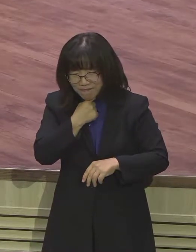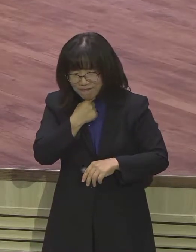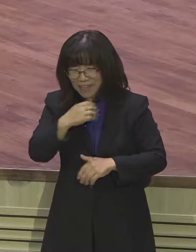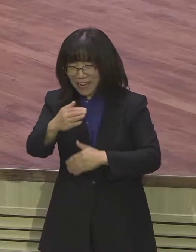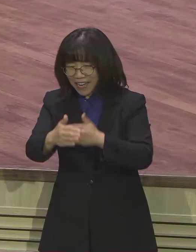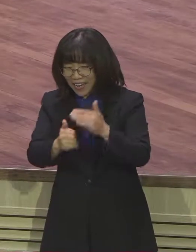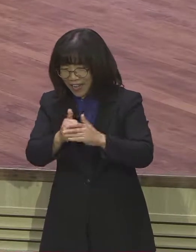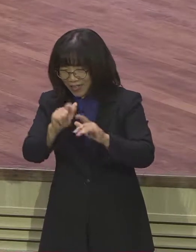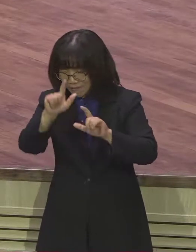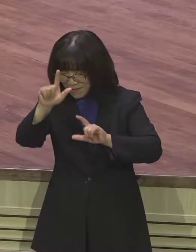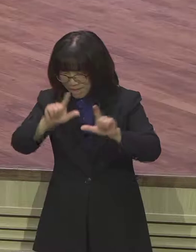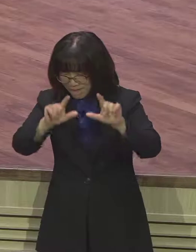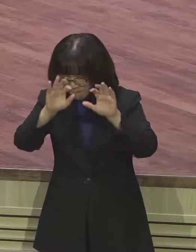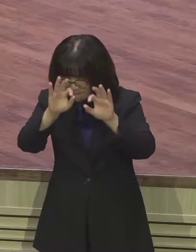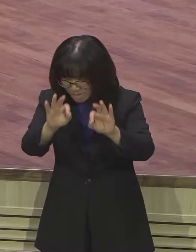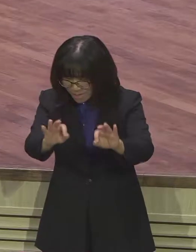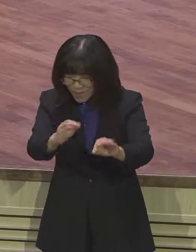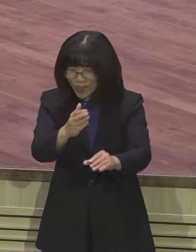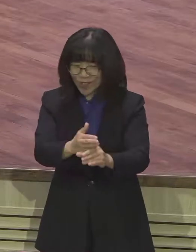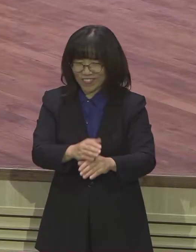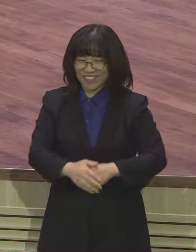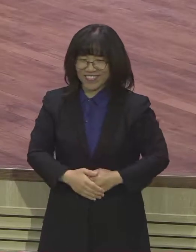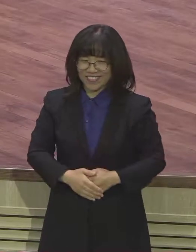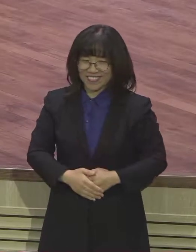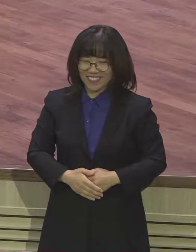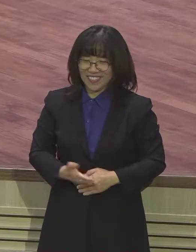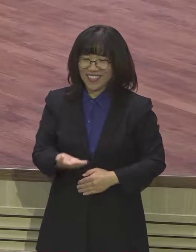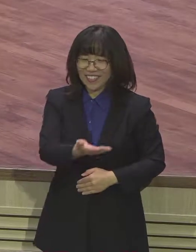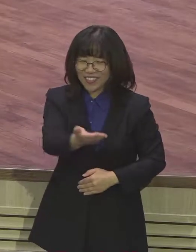과연 예수의 마음을 품고 우리가 살아가고 있는가